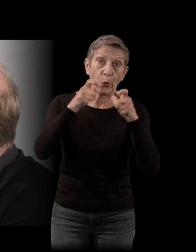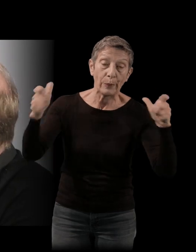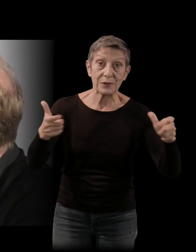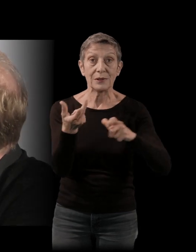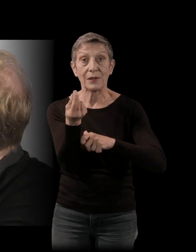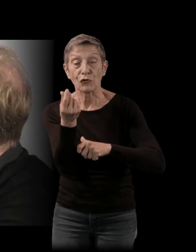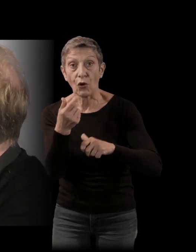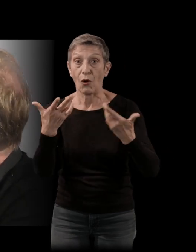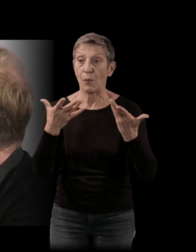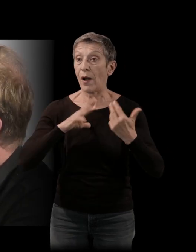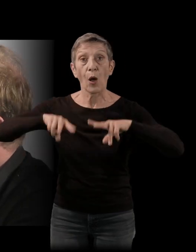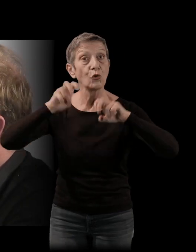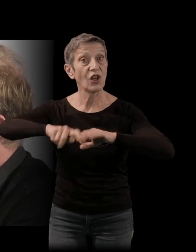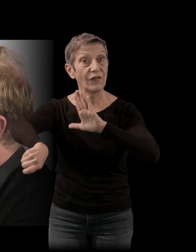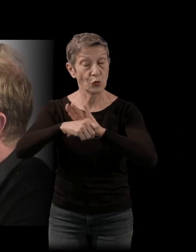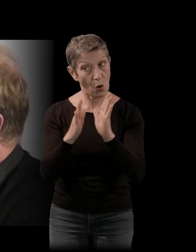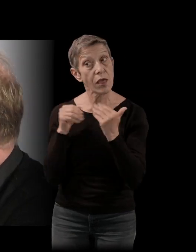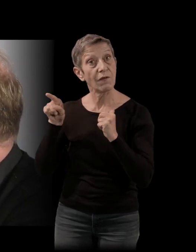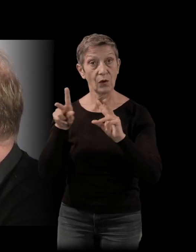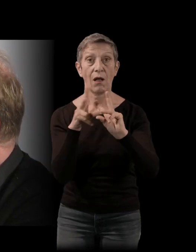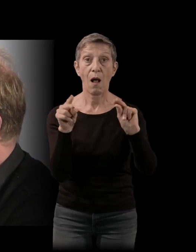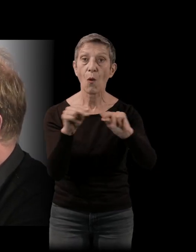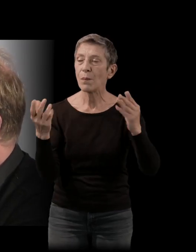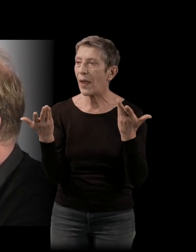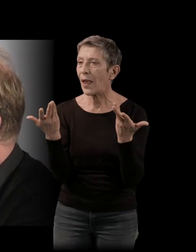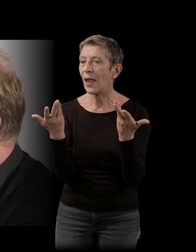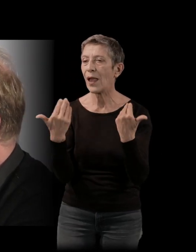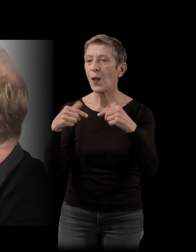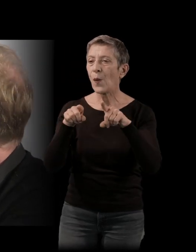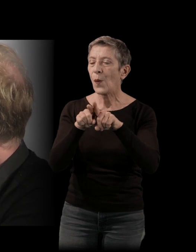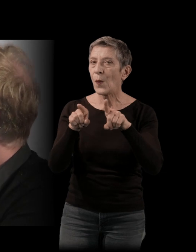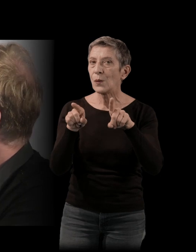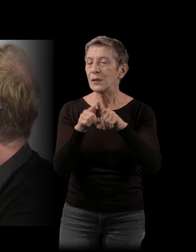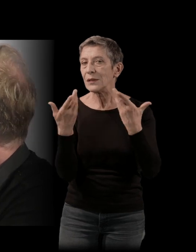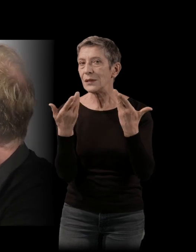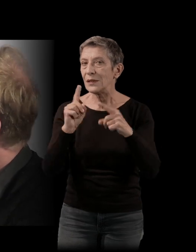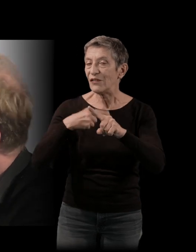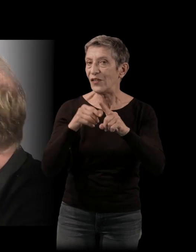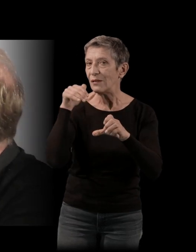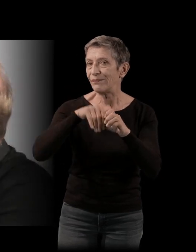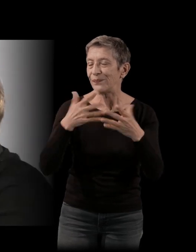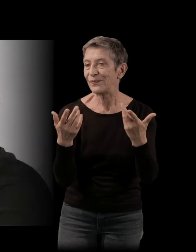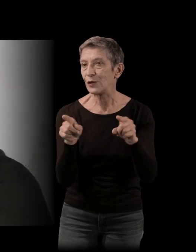aussi qu'on découvre dans le livre. Mais c'est avant tout, peut-être, une aventure collective, en réalité. Vous, vous êtes une créatrice